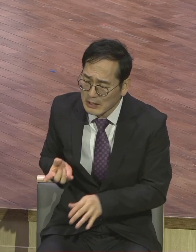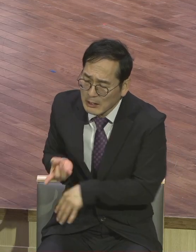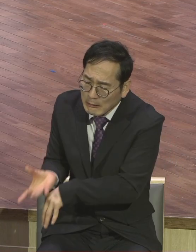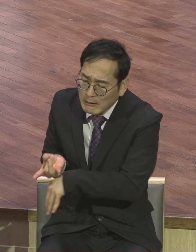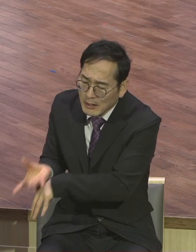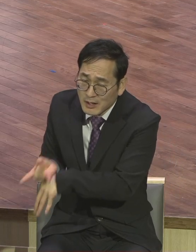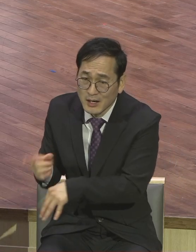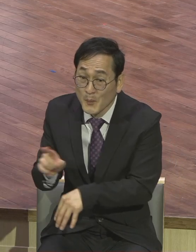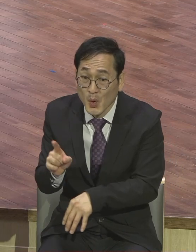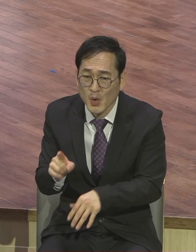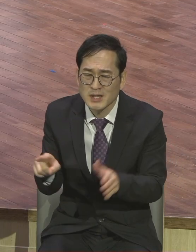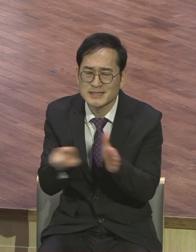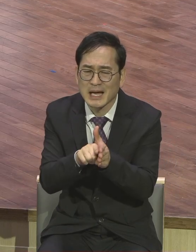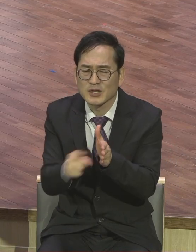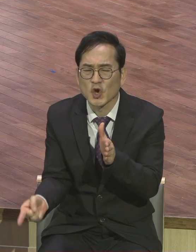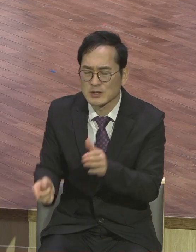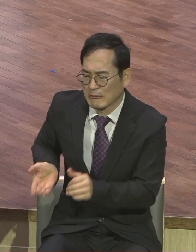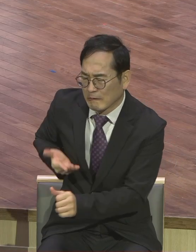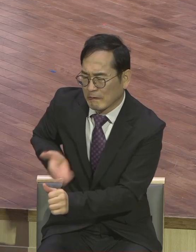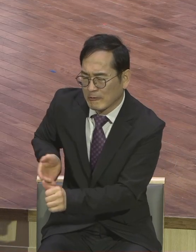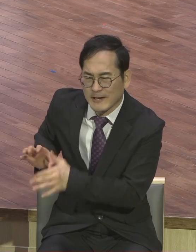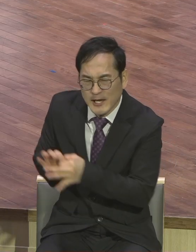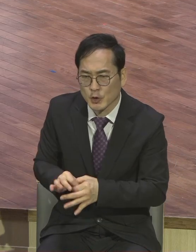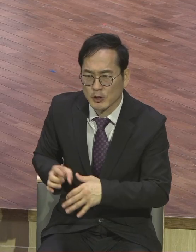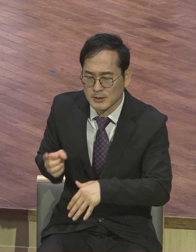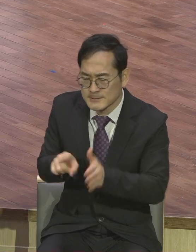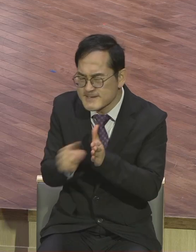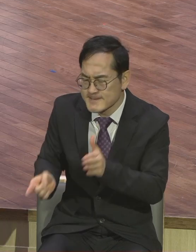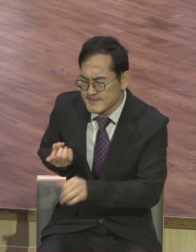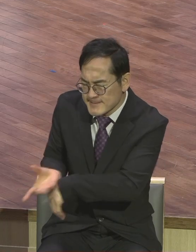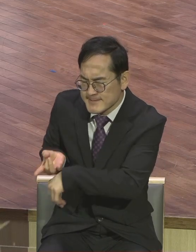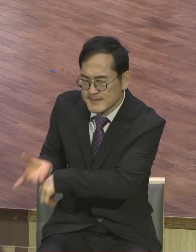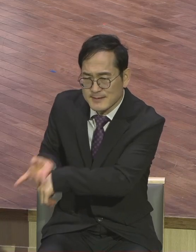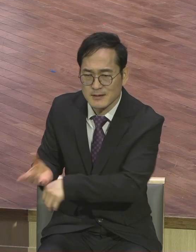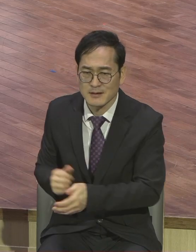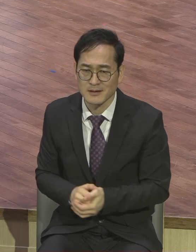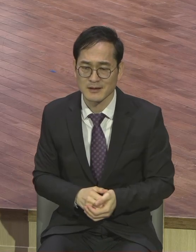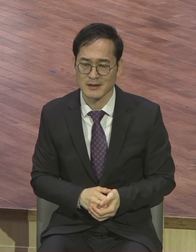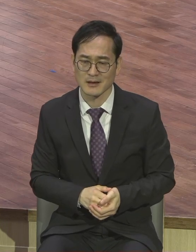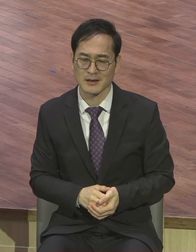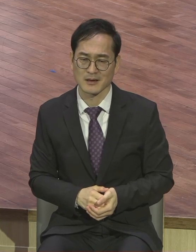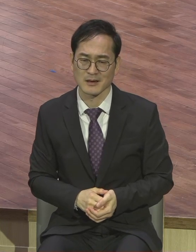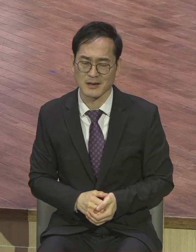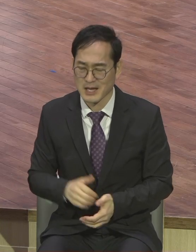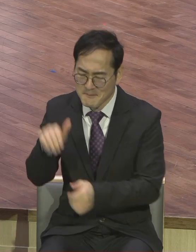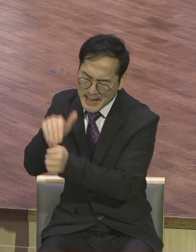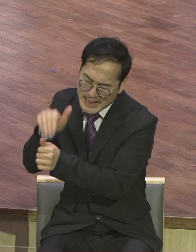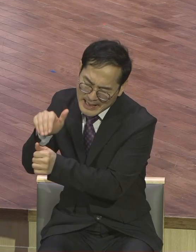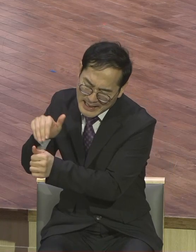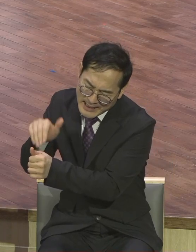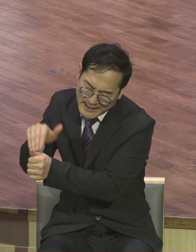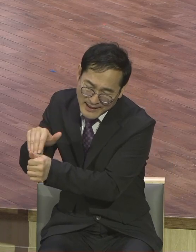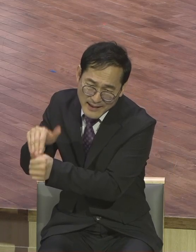염려 걱정 막 집어넣습니다 비교식 막 집어넣습니다 계속 3, 6, 11 막 뿌려 뿌려 그냥